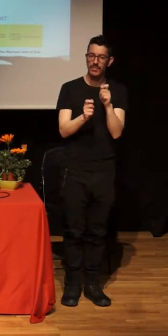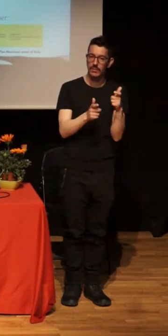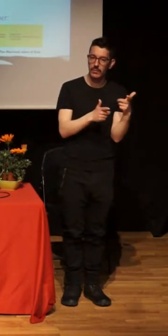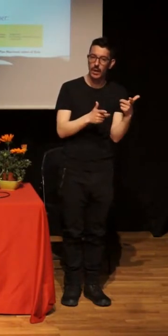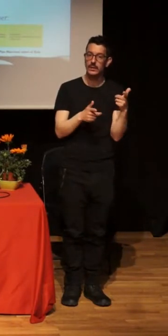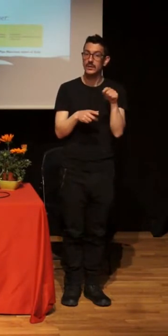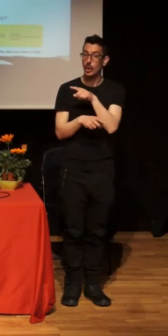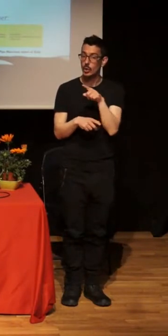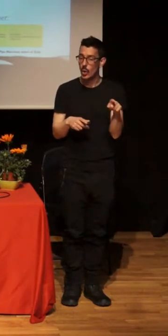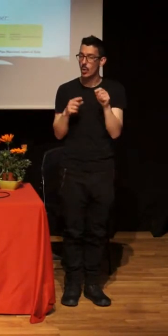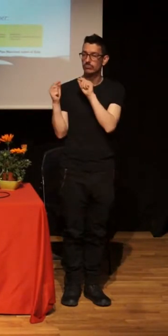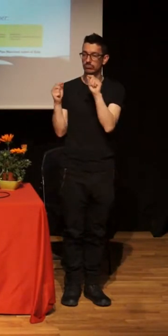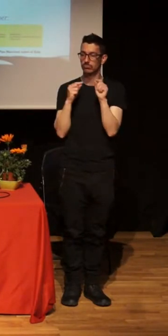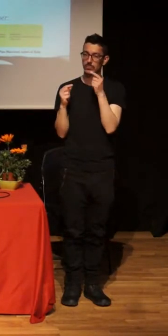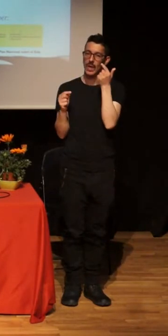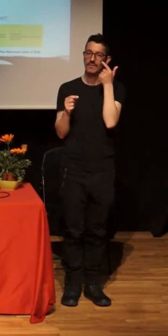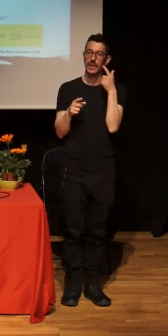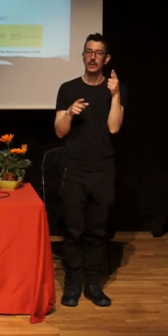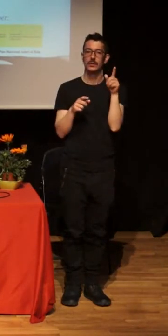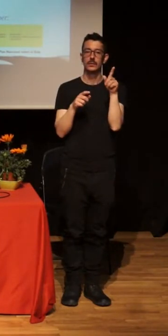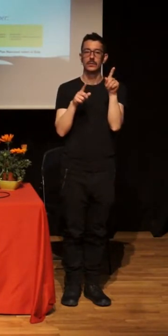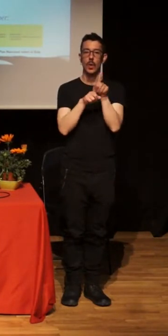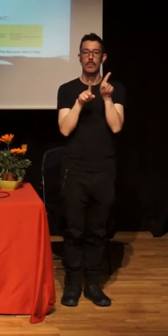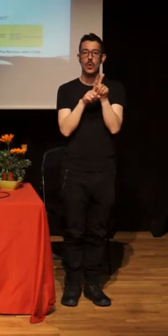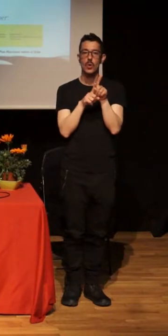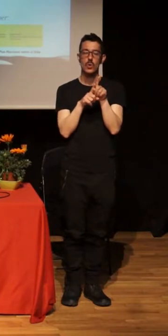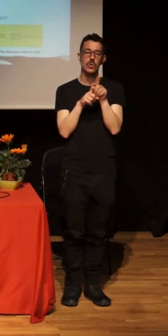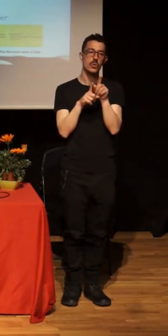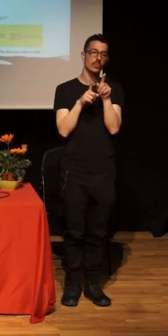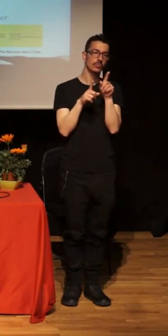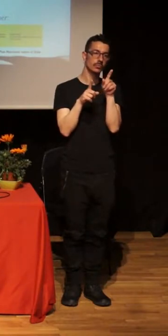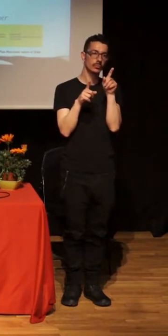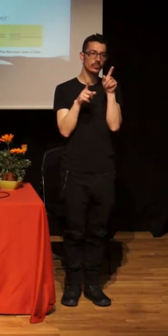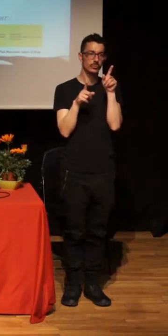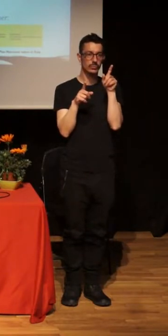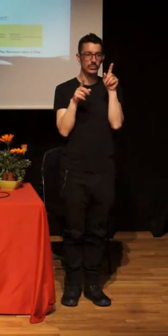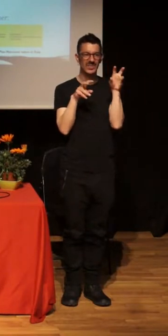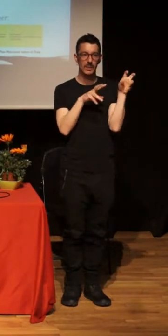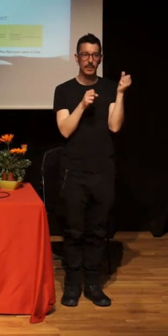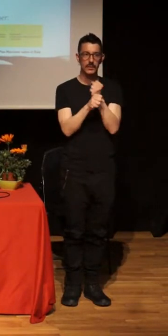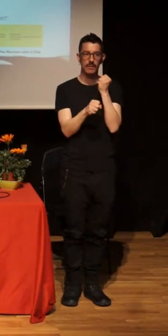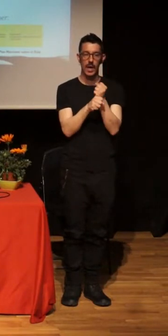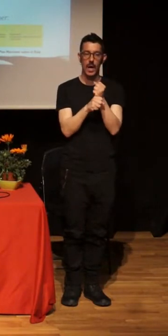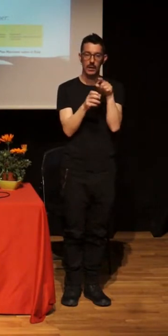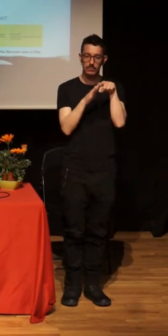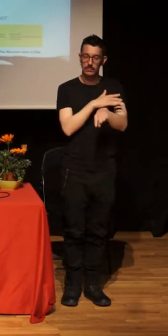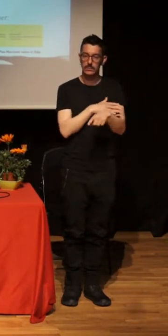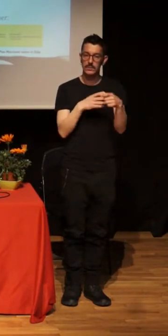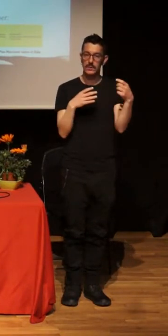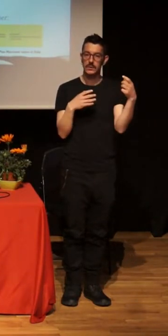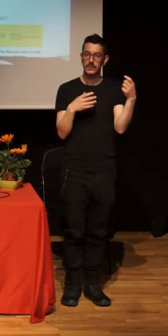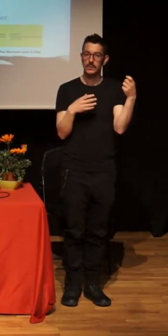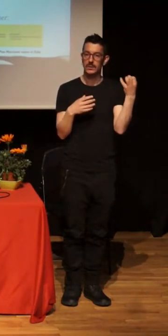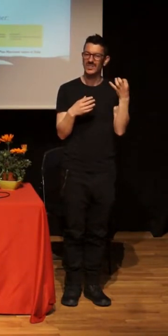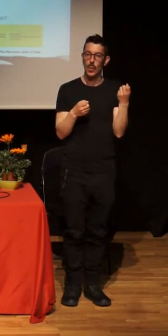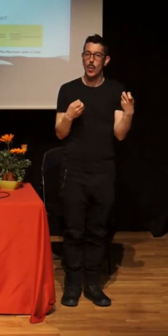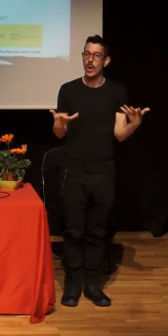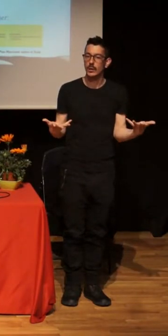which we had to work, what was the novelty that there was, and questioning what we to question at the